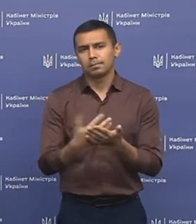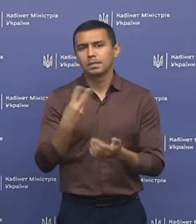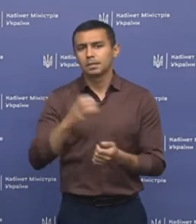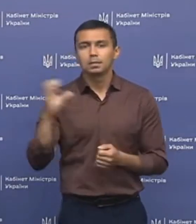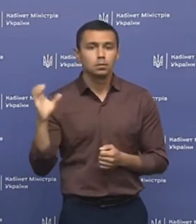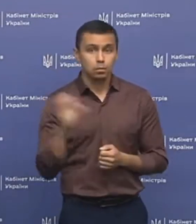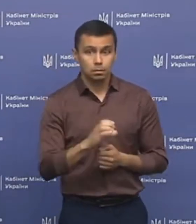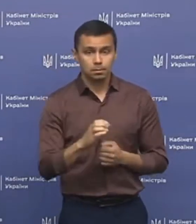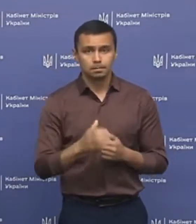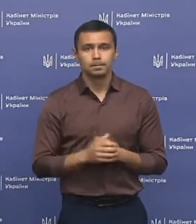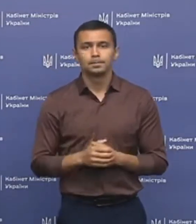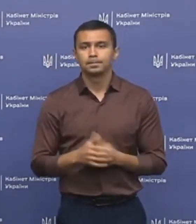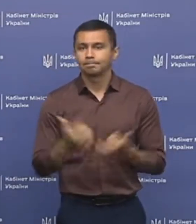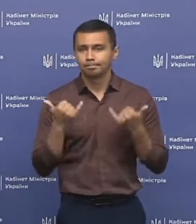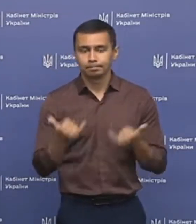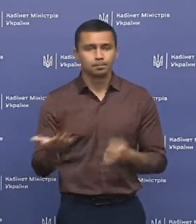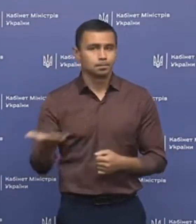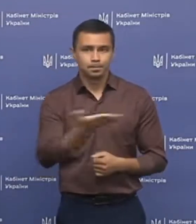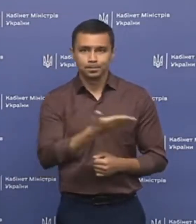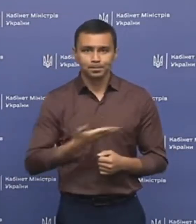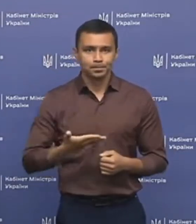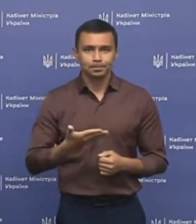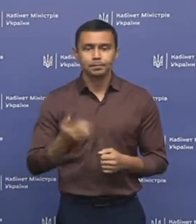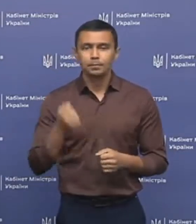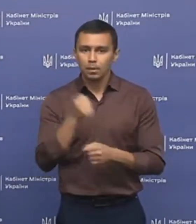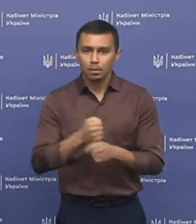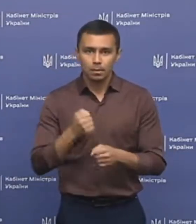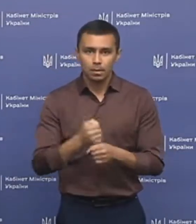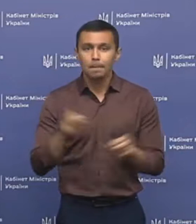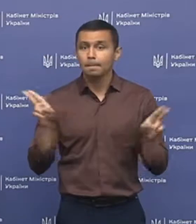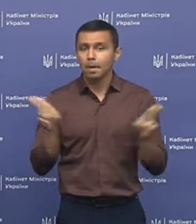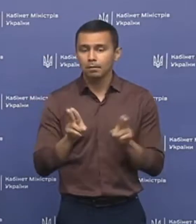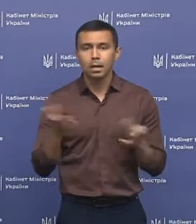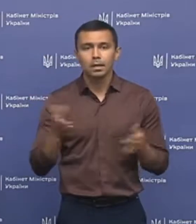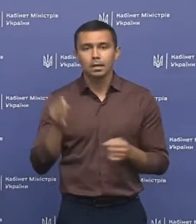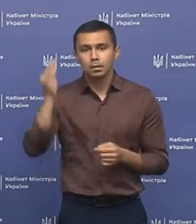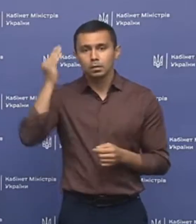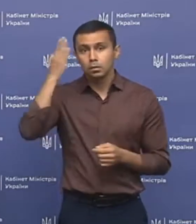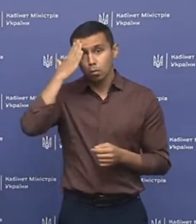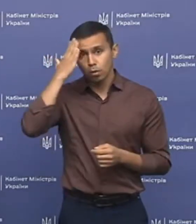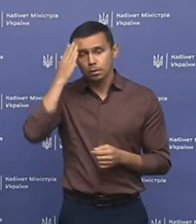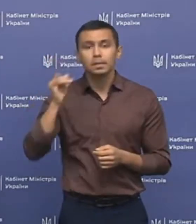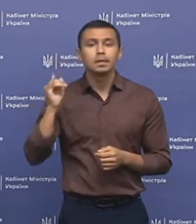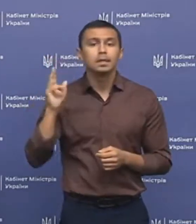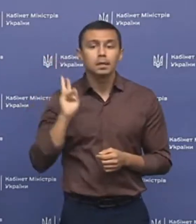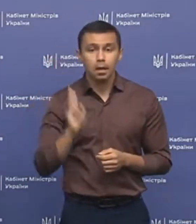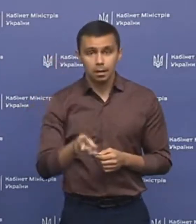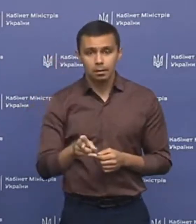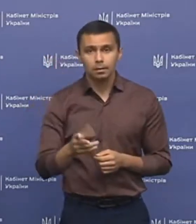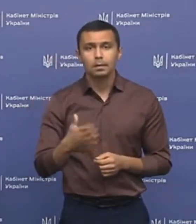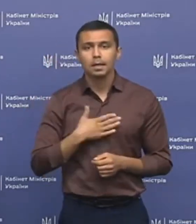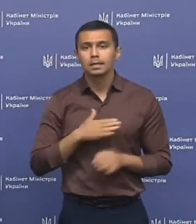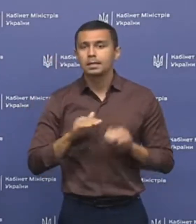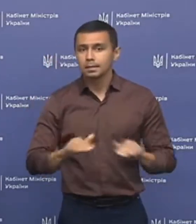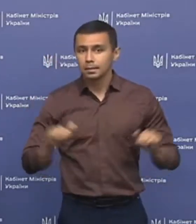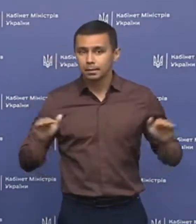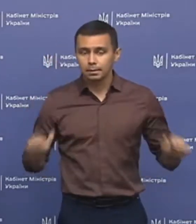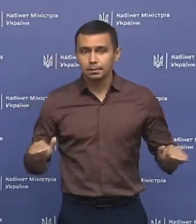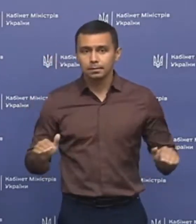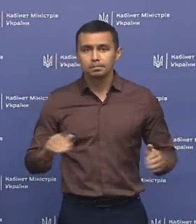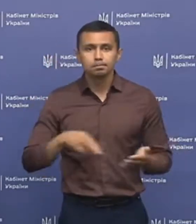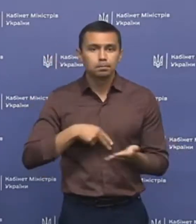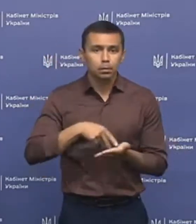секунд? Зараз ми розробляємо правила, в який спосіб і як наші діти